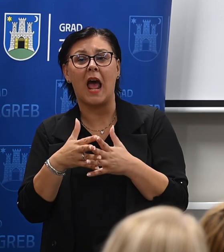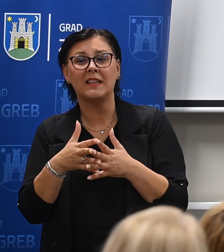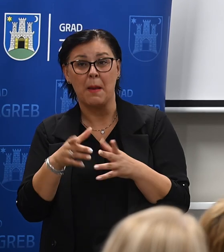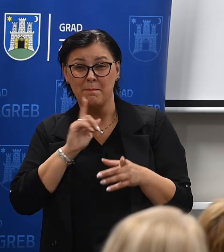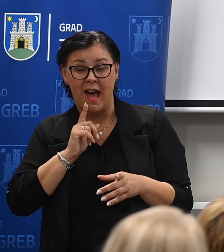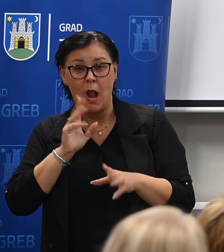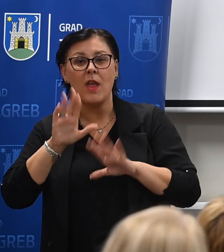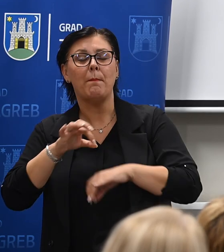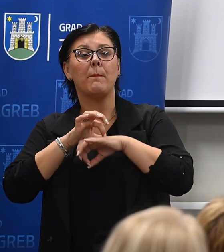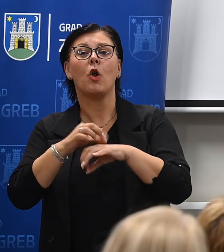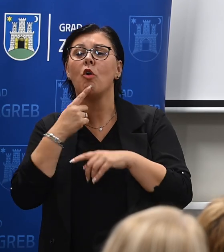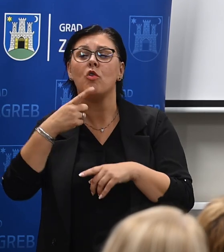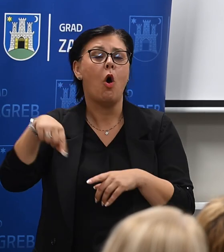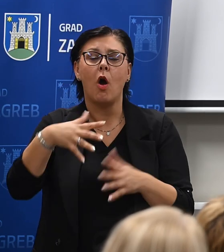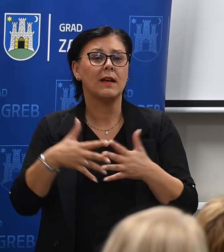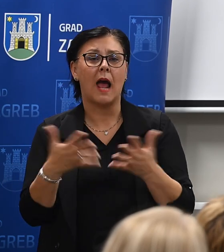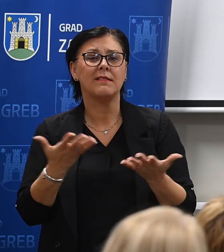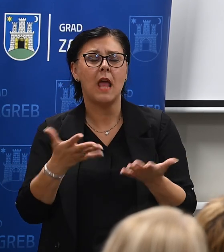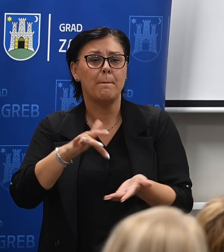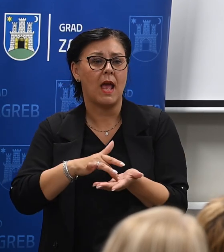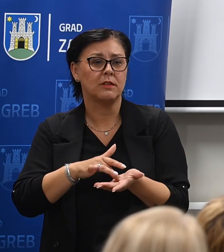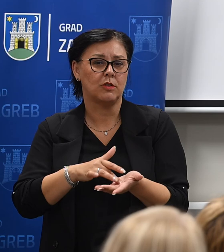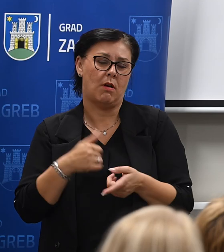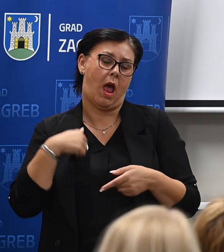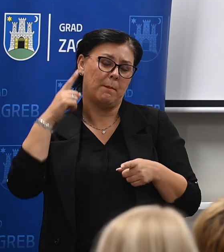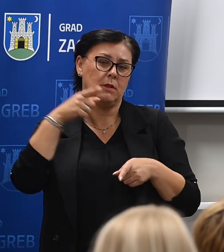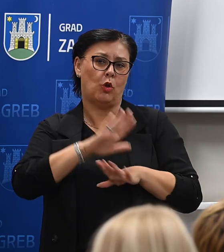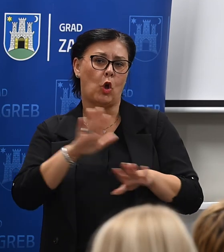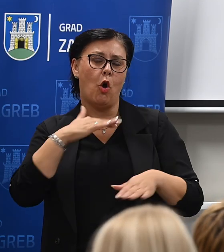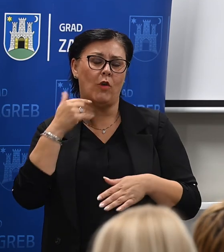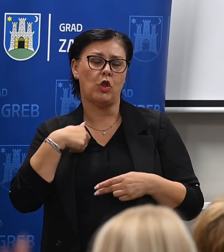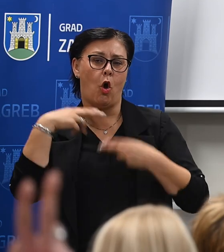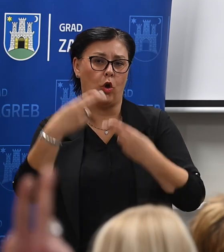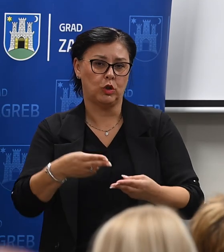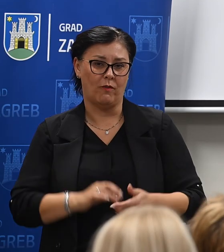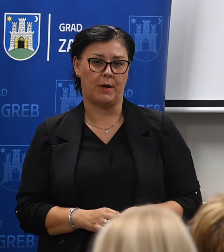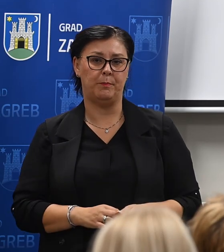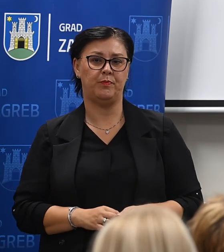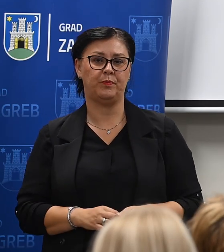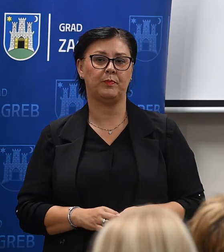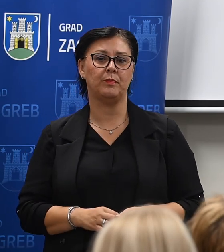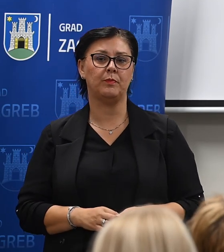pročene kako su stranički. Znači, evo, mislim da je to odgovorno sve. Dalje?